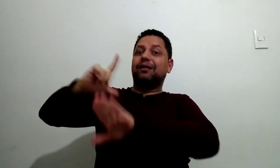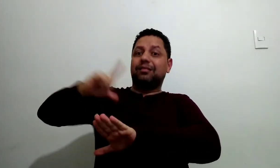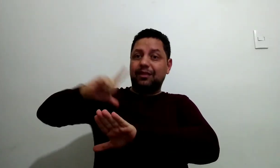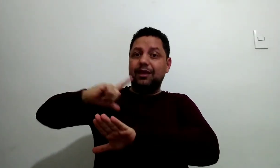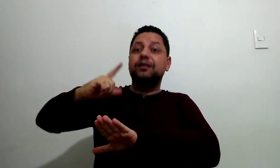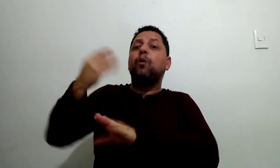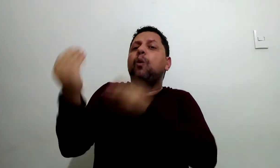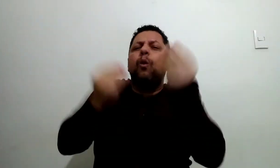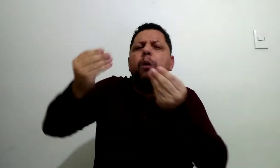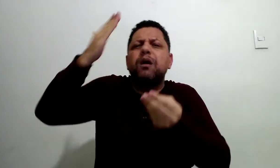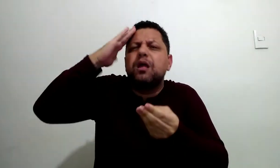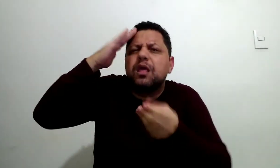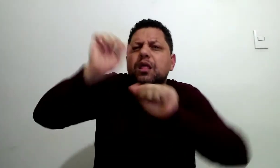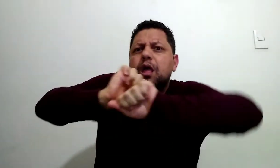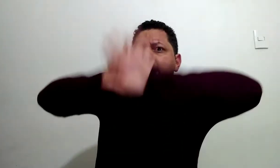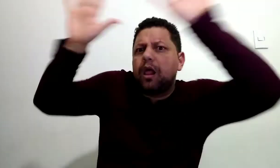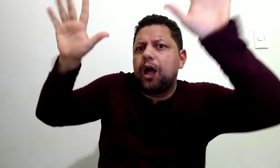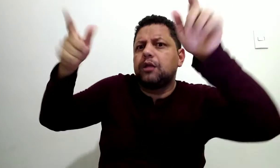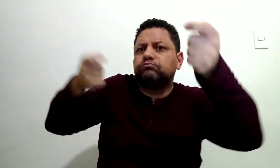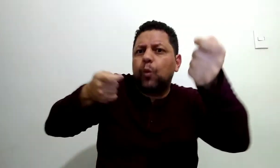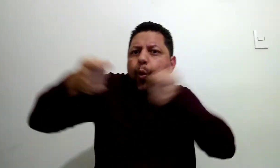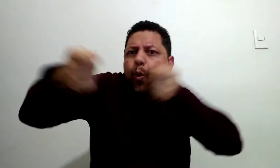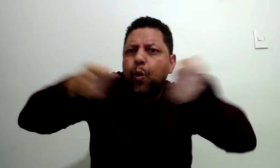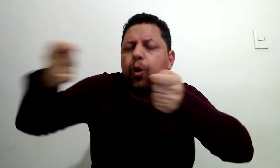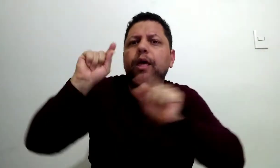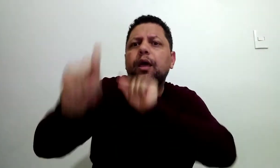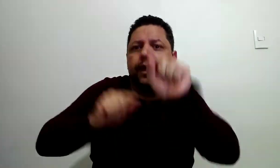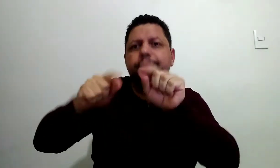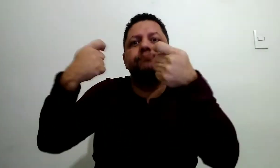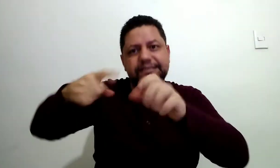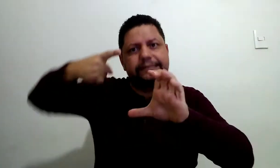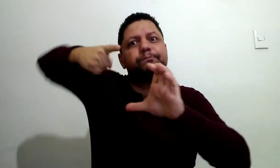de necropolítica e também os autores que pesquisam essa temática.